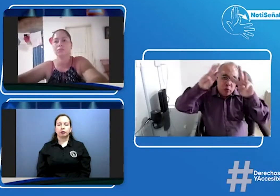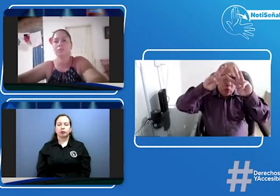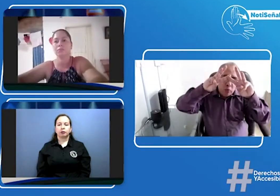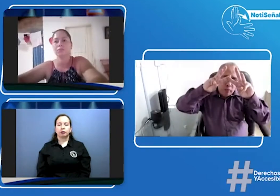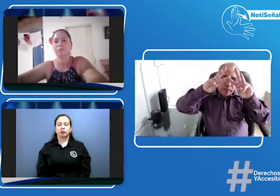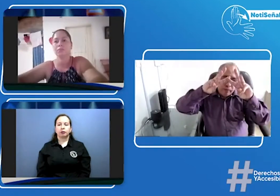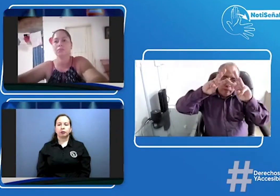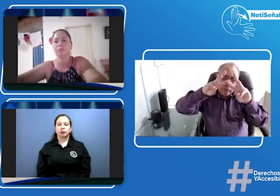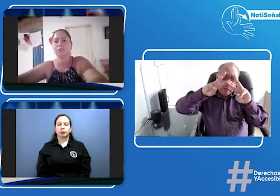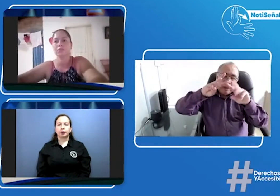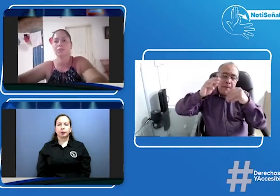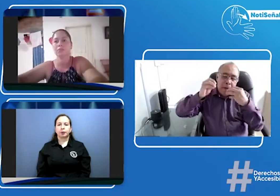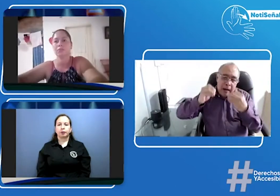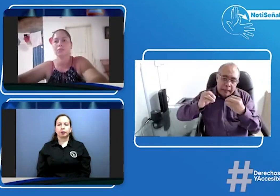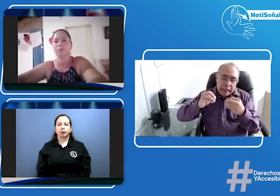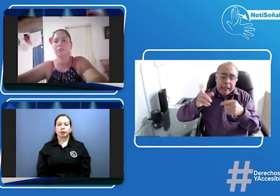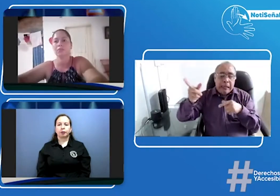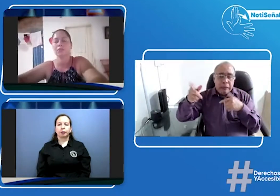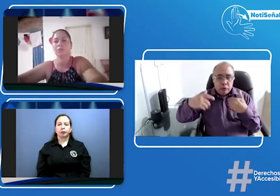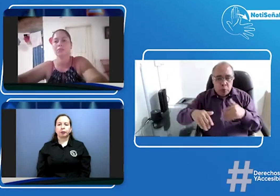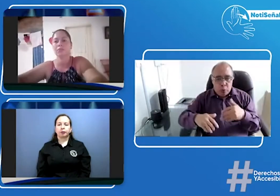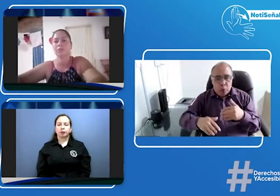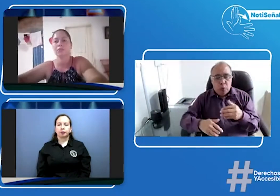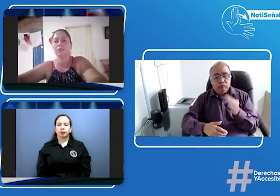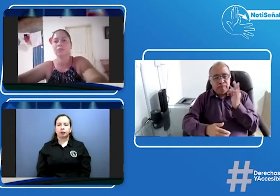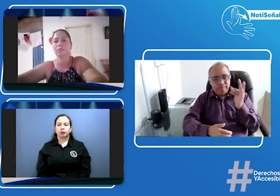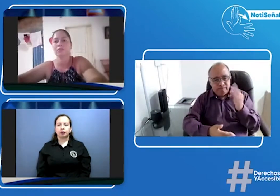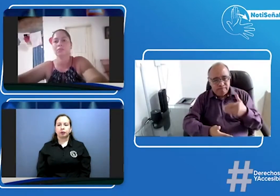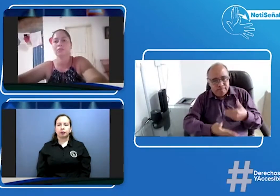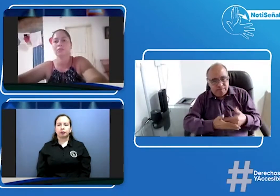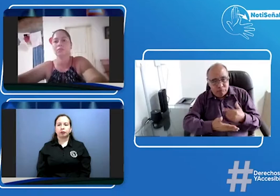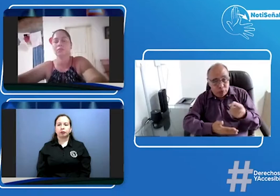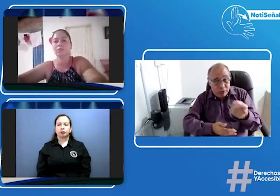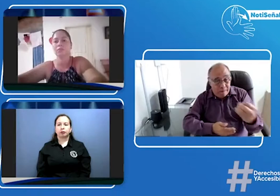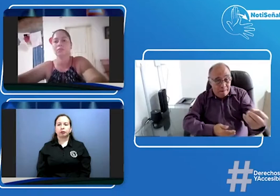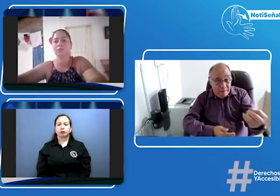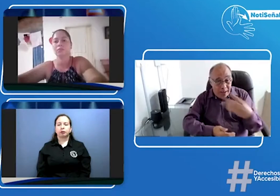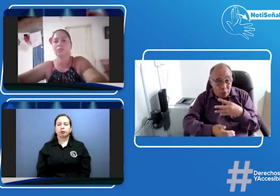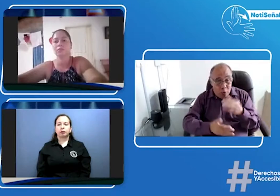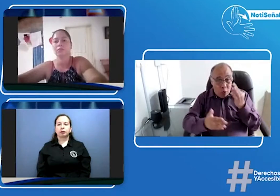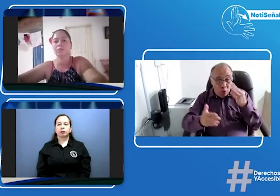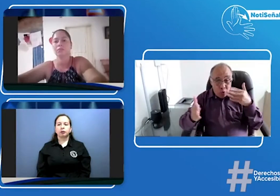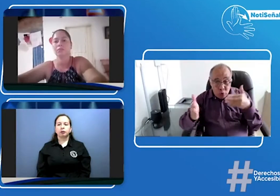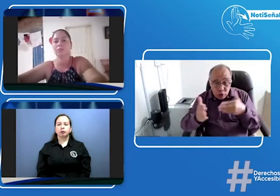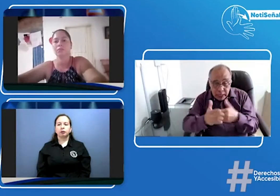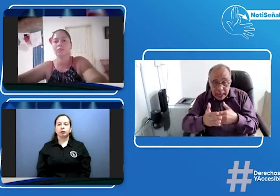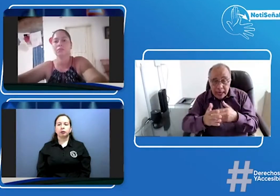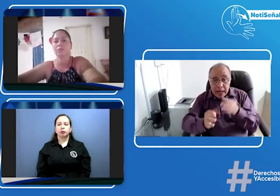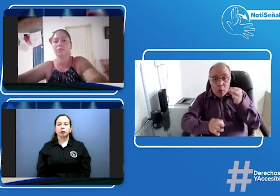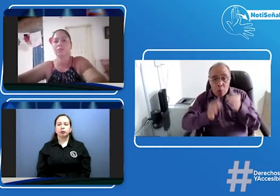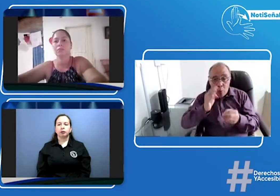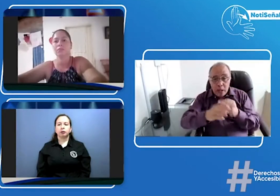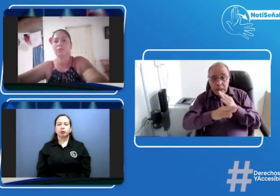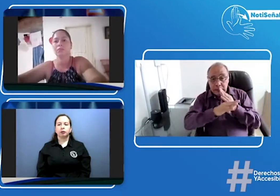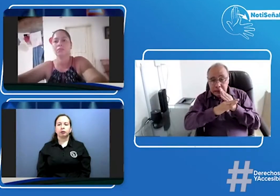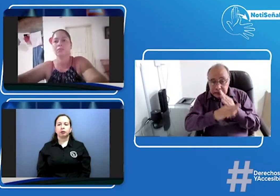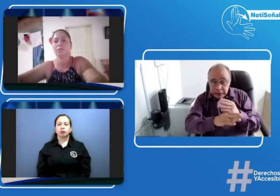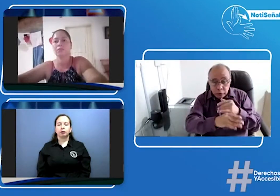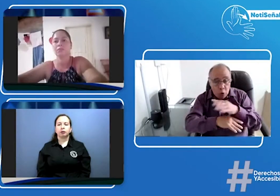trabajando haciendo el informe paralelo sobre la implementación de la convención de los derechos de las personas con discapacidad a la ONU y vamos a